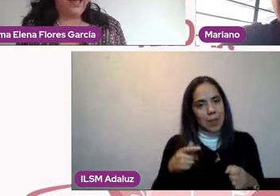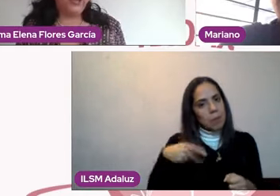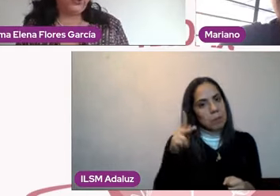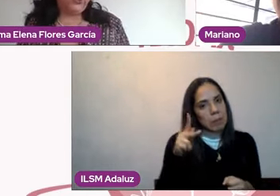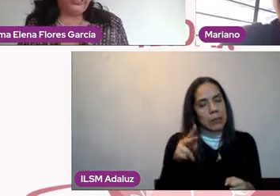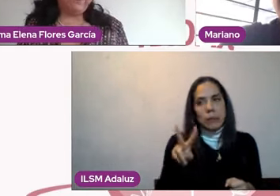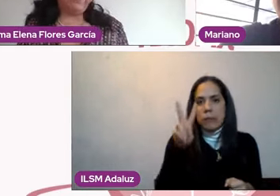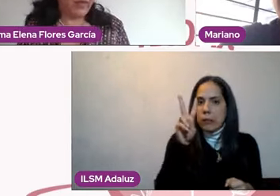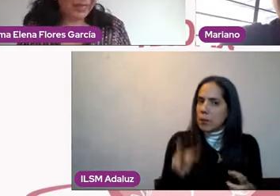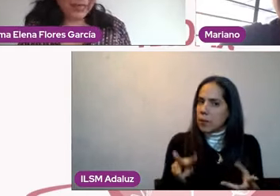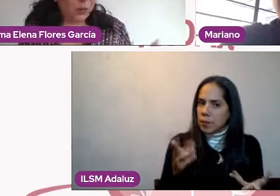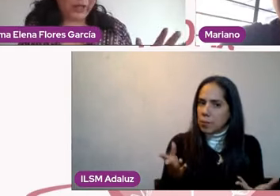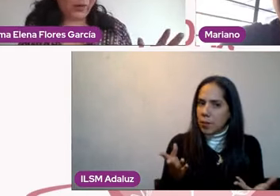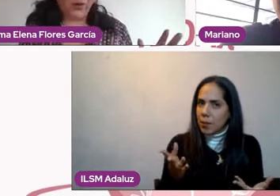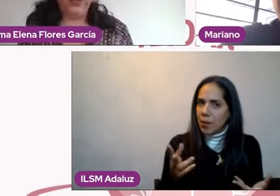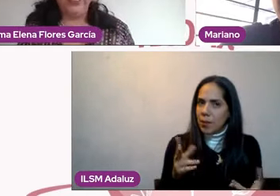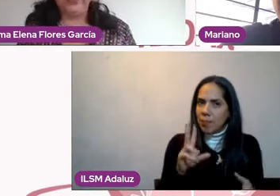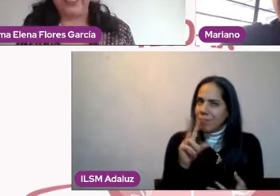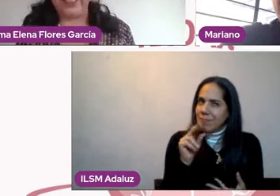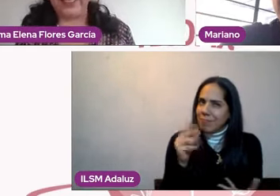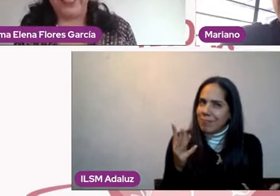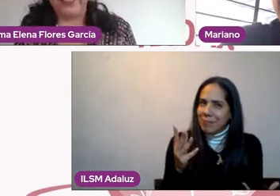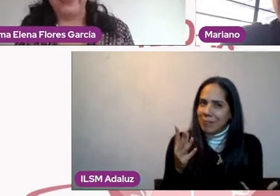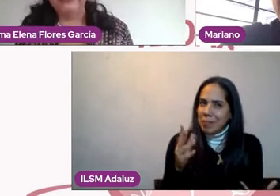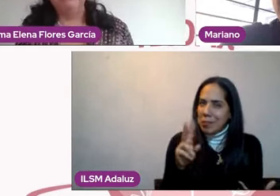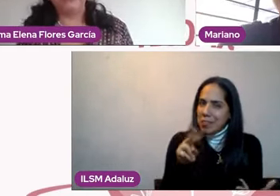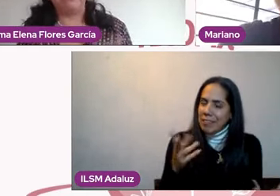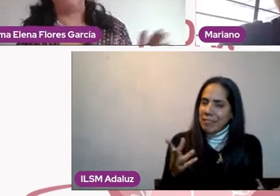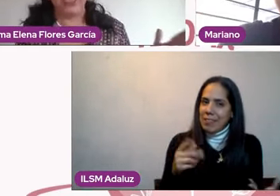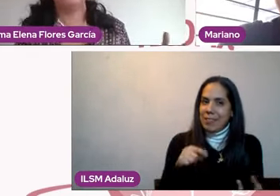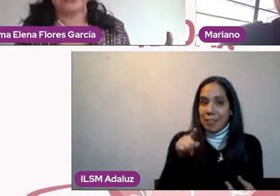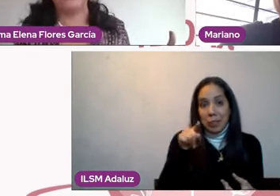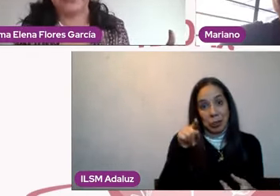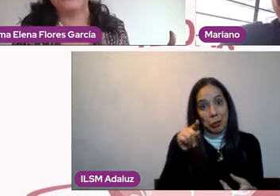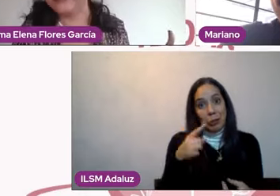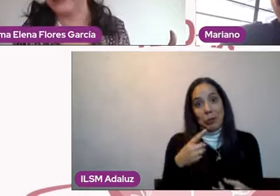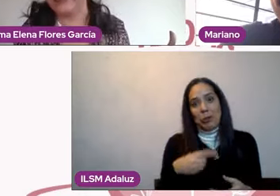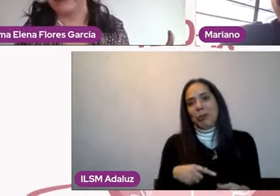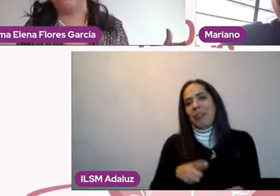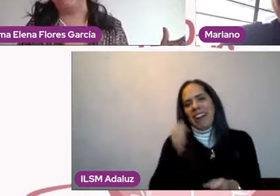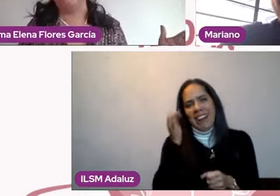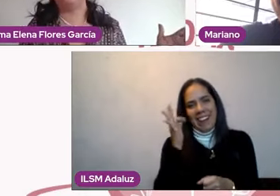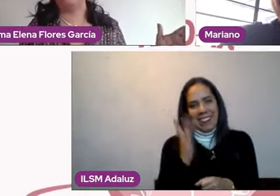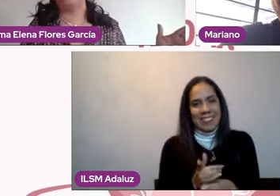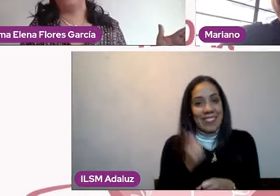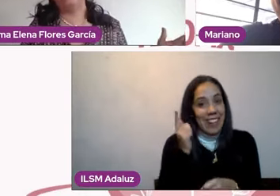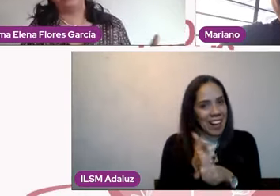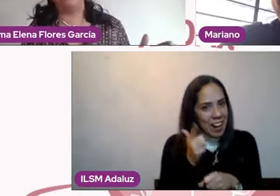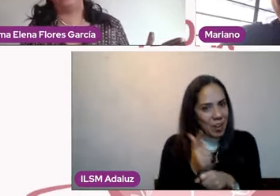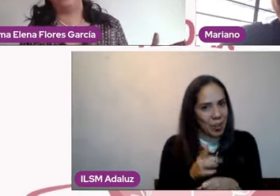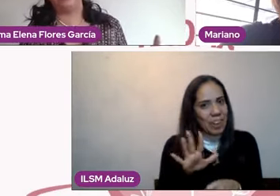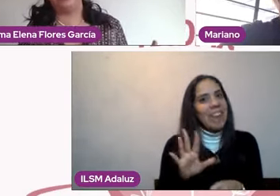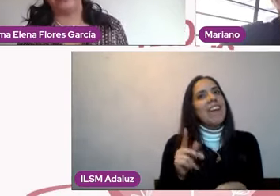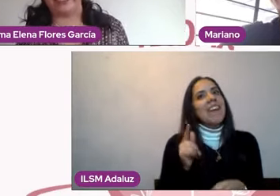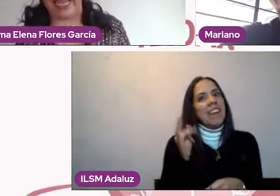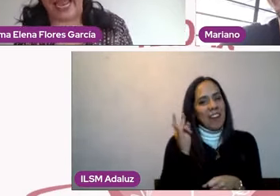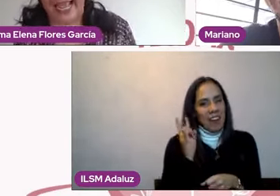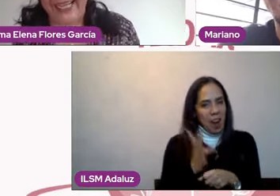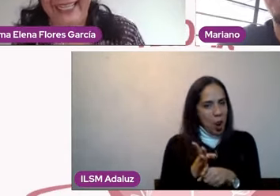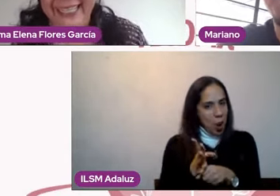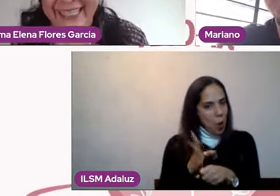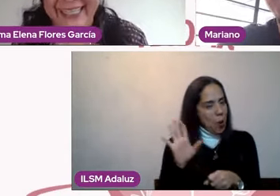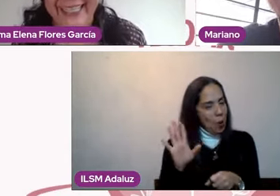Mariano. Yo creo que eres el único que puede llevar este método, ¿no? Esta metodología.